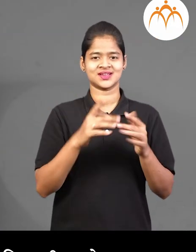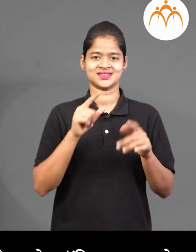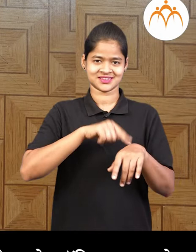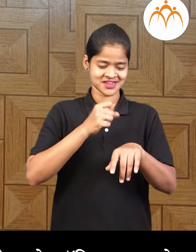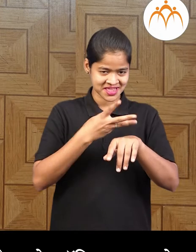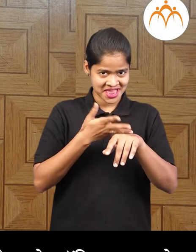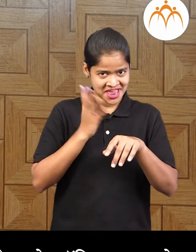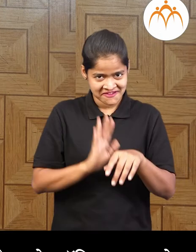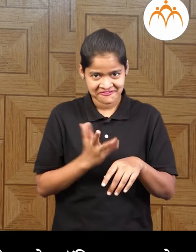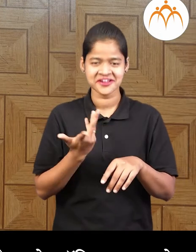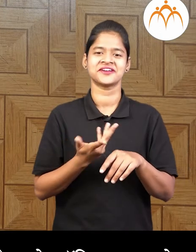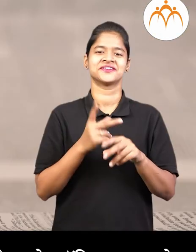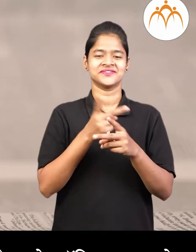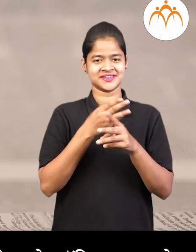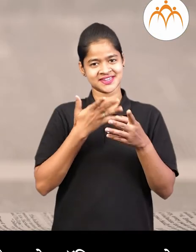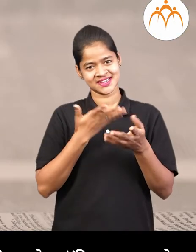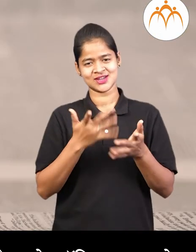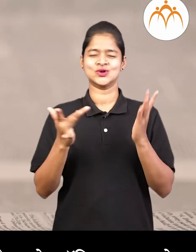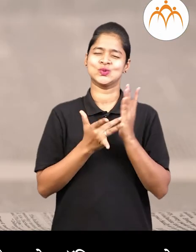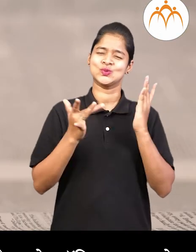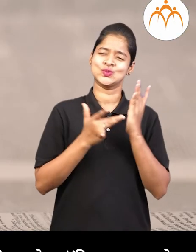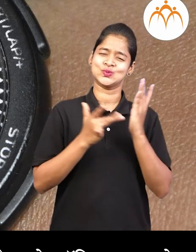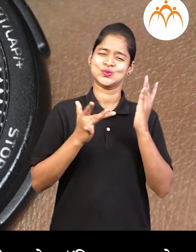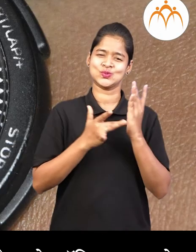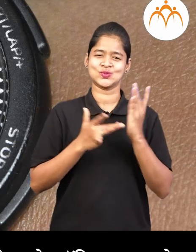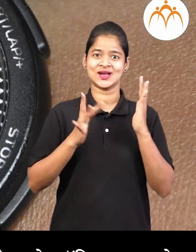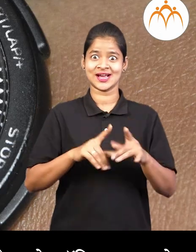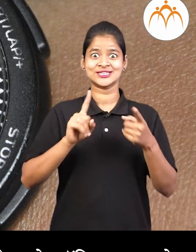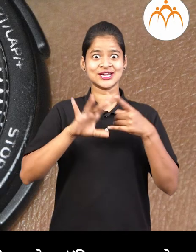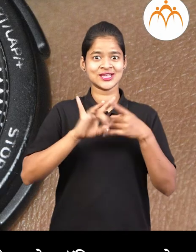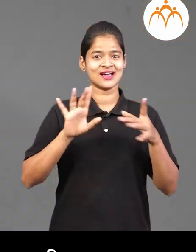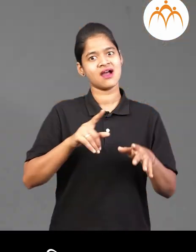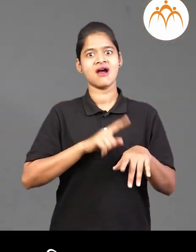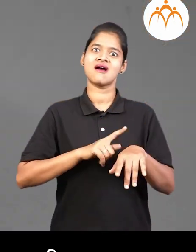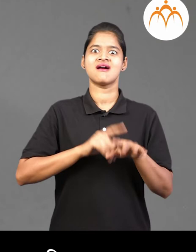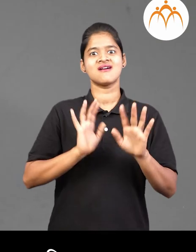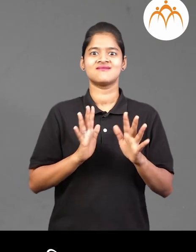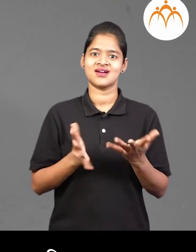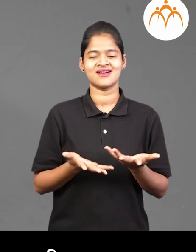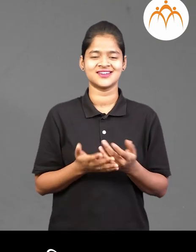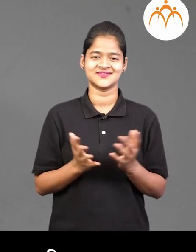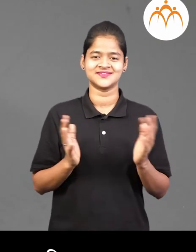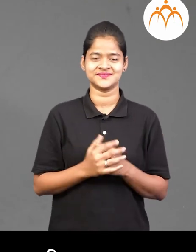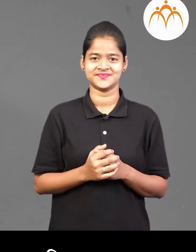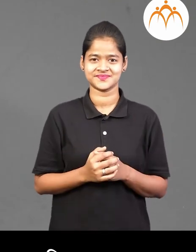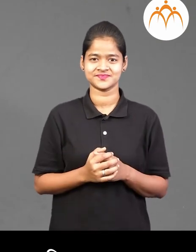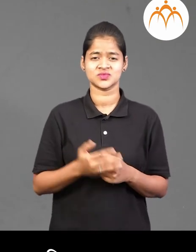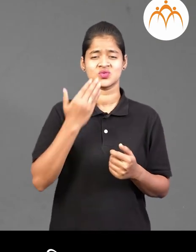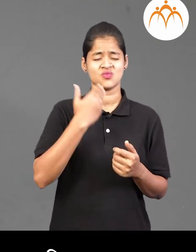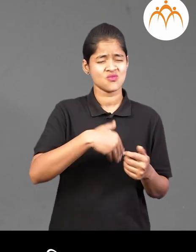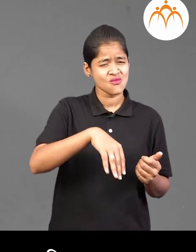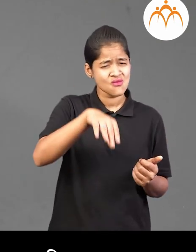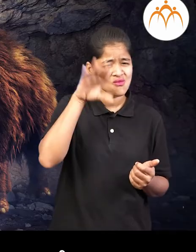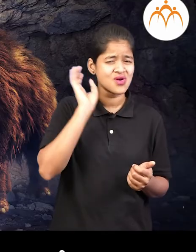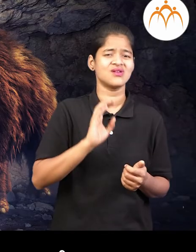अंकल इलेली घड़ेल, चिन्नांची घड़ेल, इलेक्ट्रोनिक घड़ेल, आशी वेग बेगली घड़ेल आथा पाहेला मेलेतात